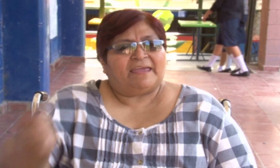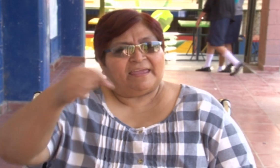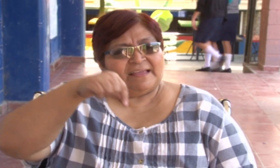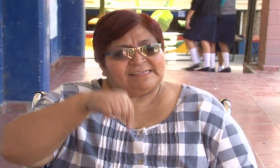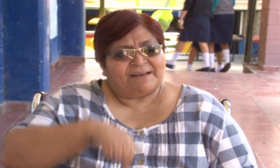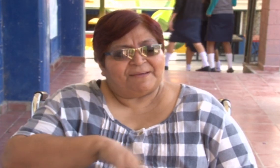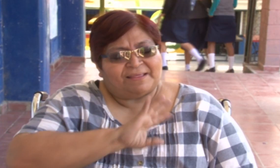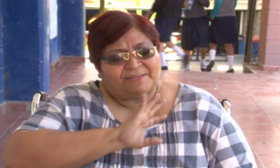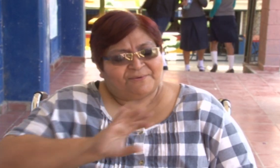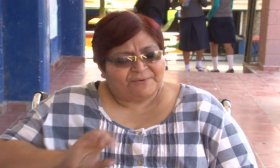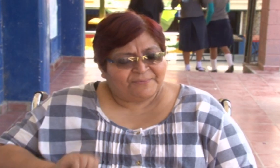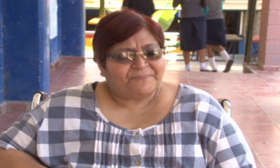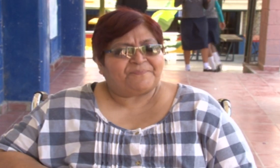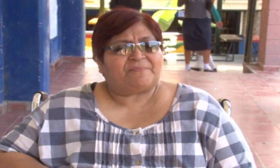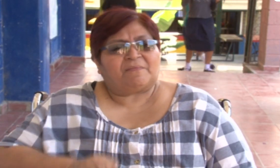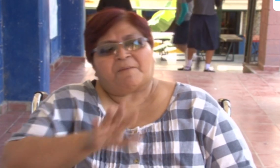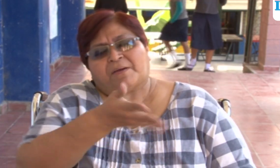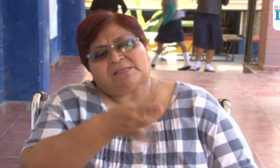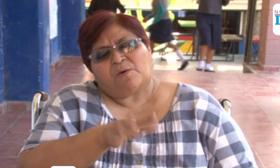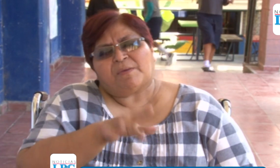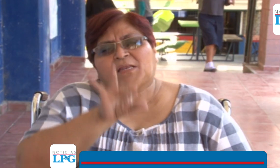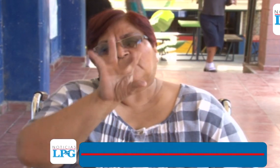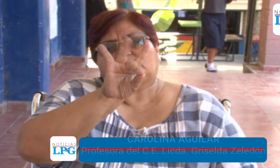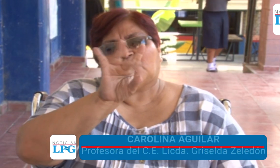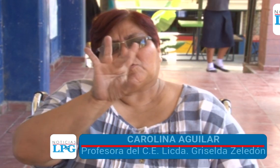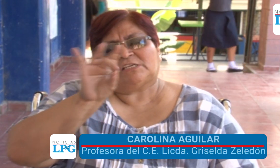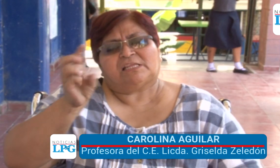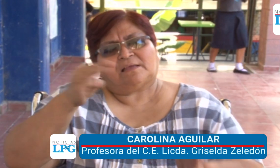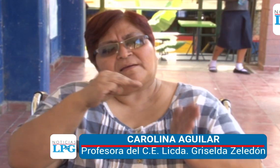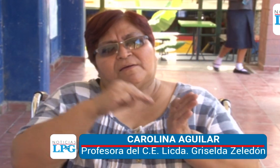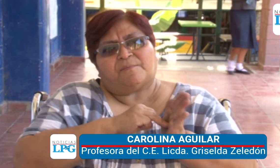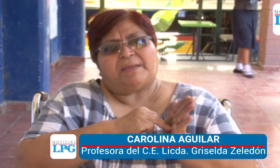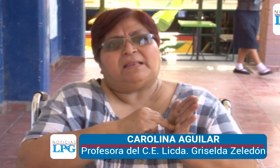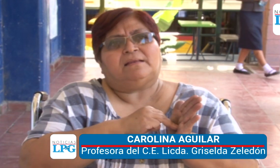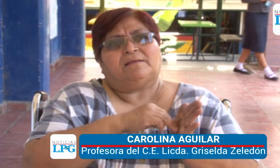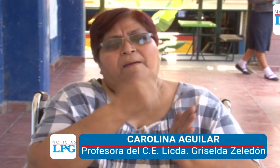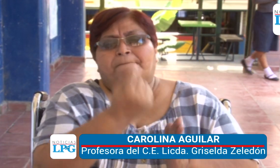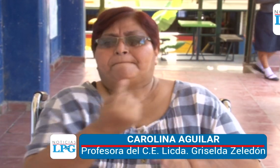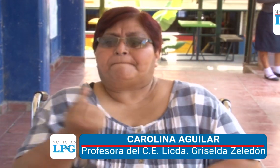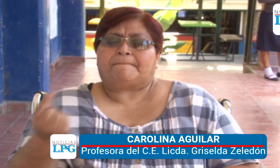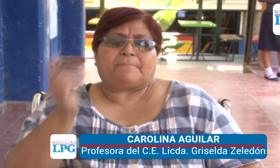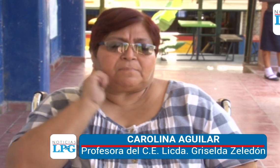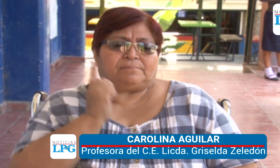En El Salvador se estiman al menos 88.000 personas con discapacidad auditiva.